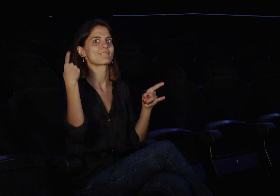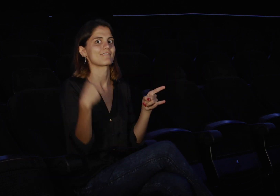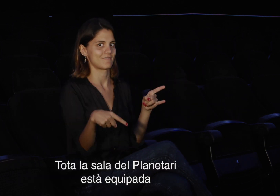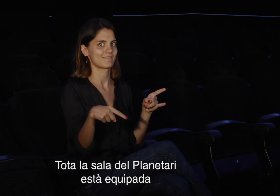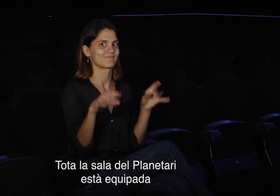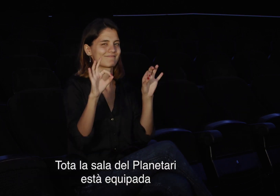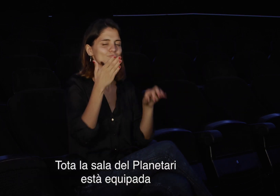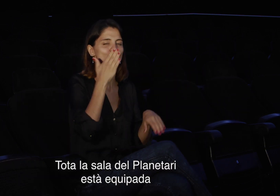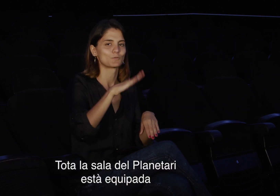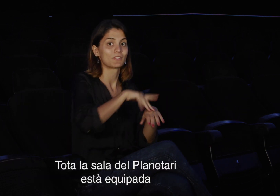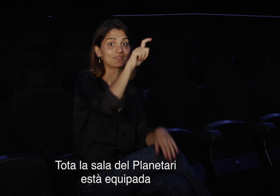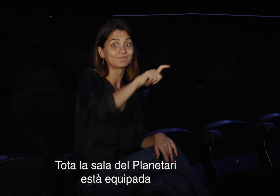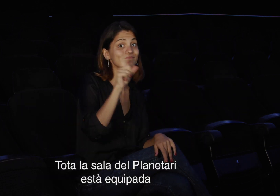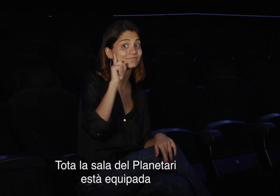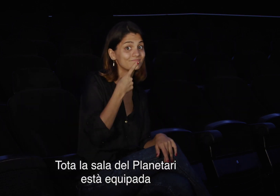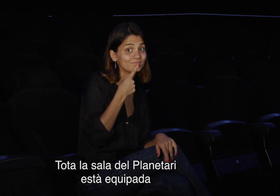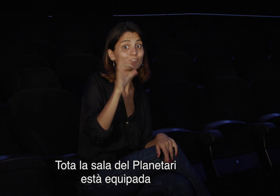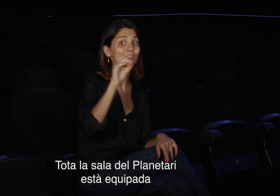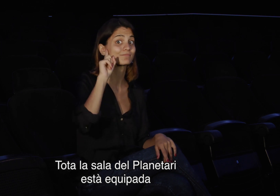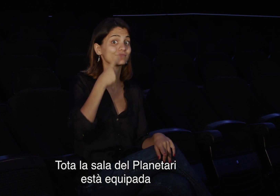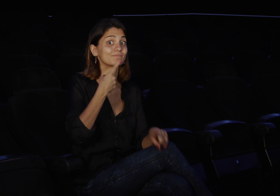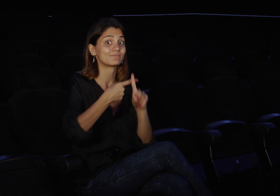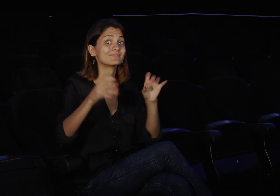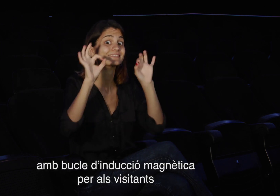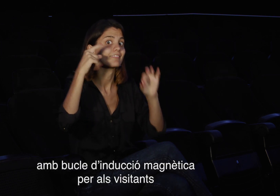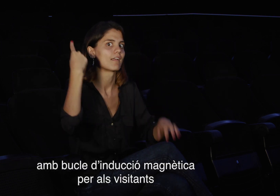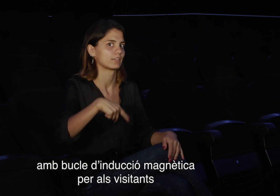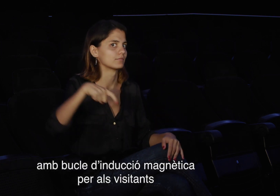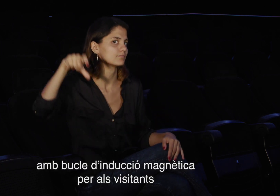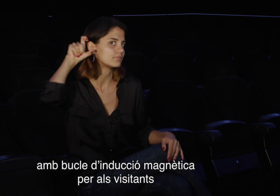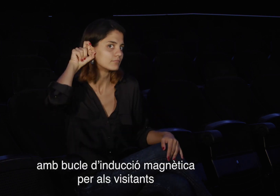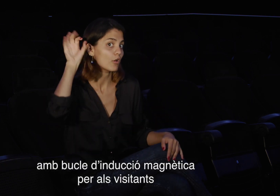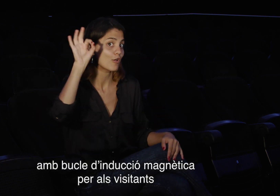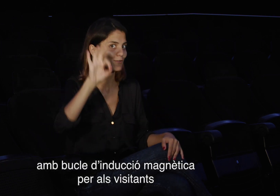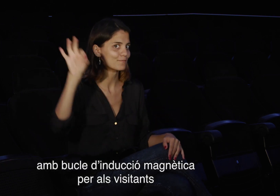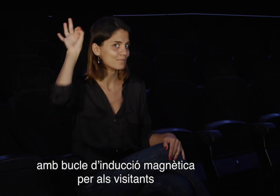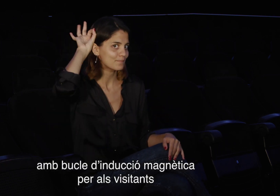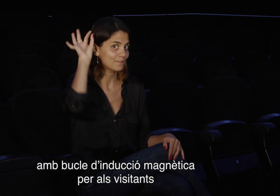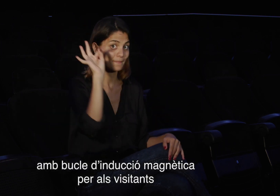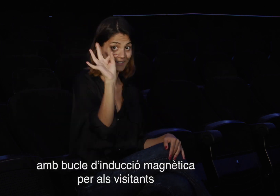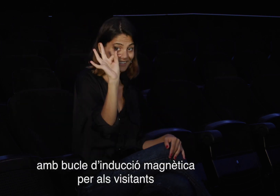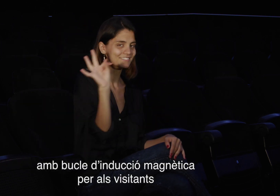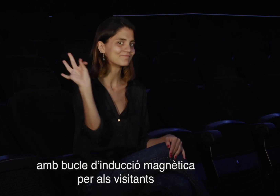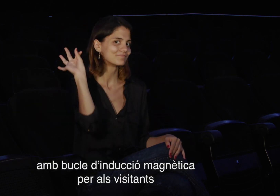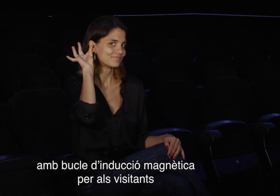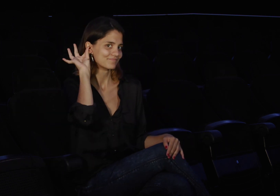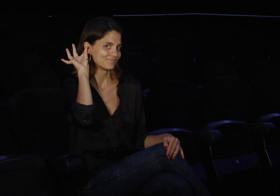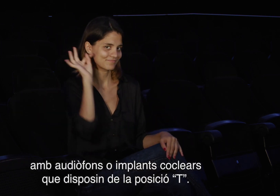Tota la sala del Planetari està equipada amb bucle d'inducció magnètica per als visitants amb audiòfons o implants coclears que